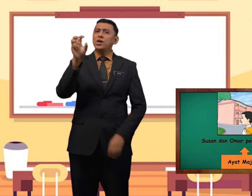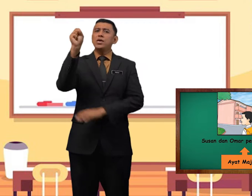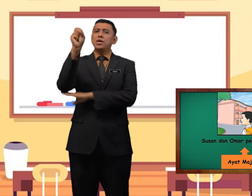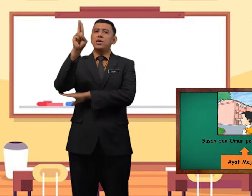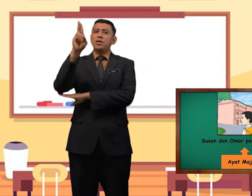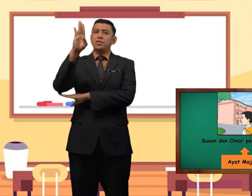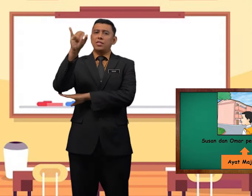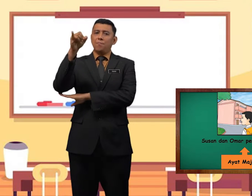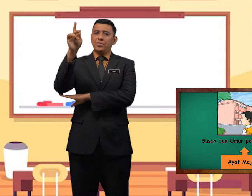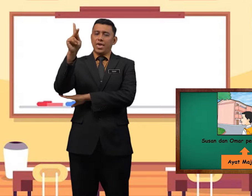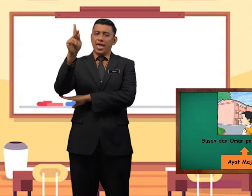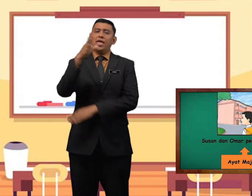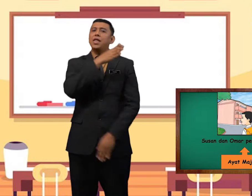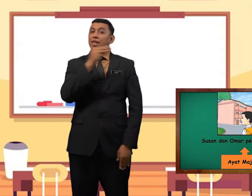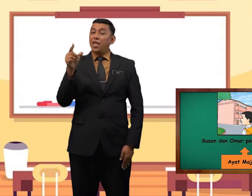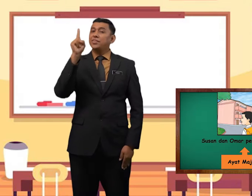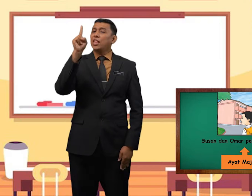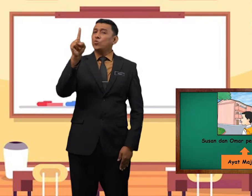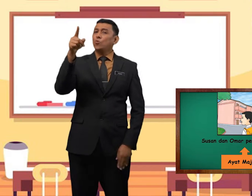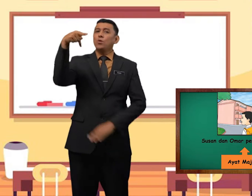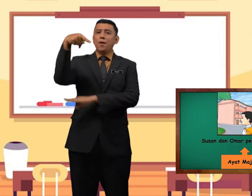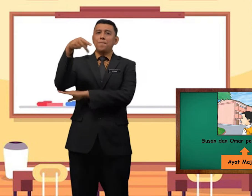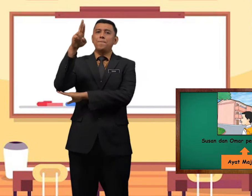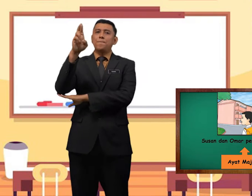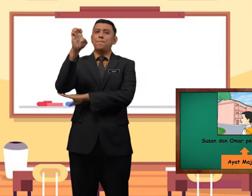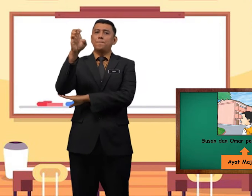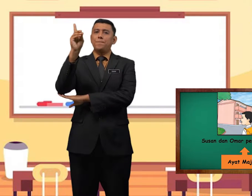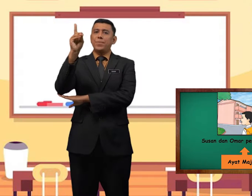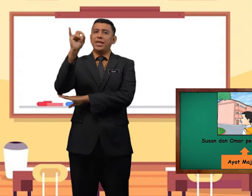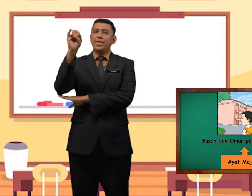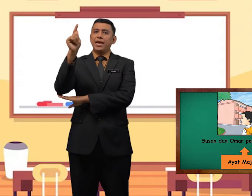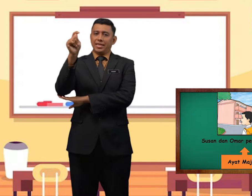subjek dan satu predikat.